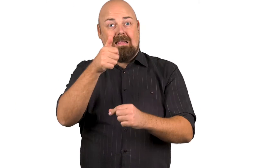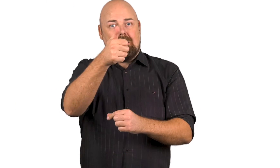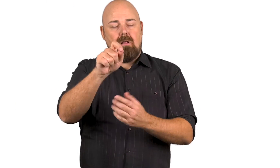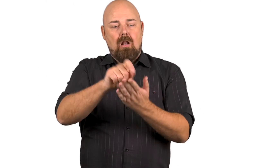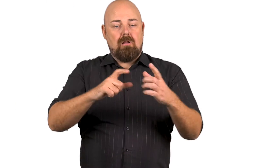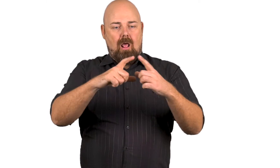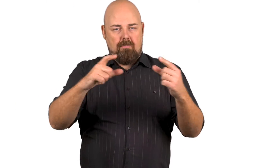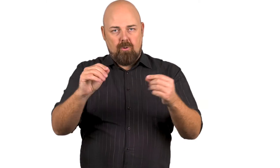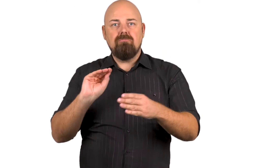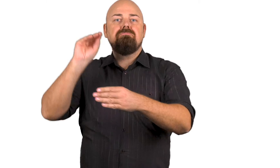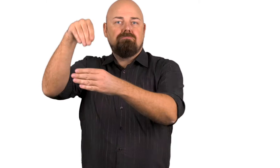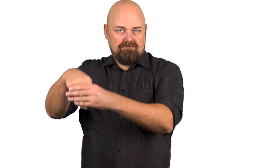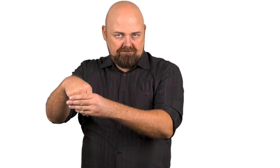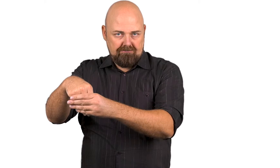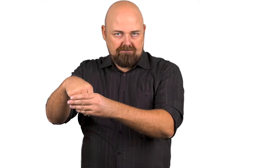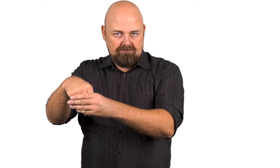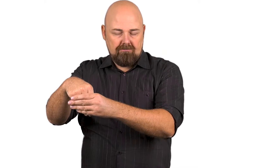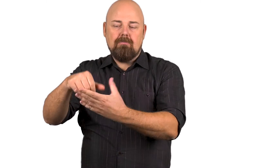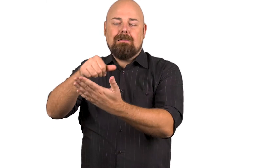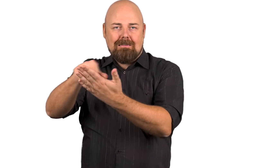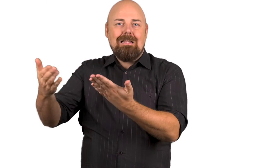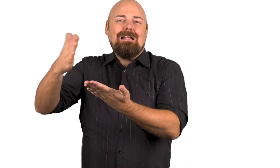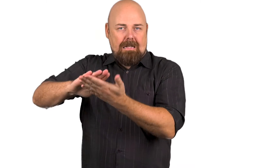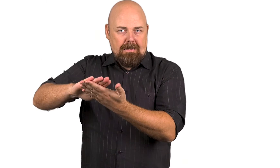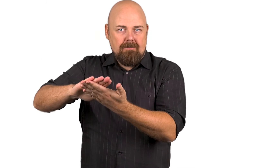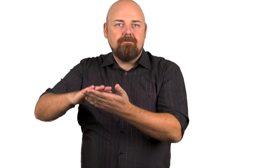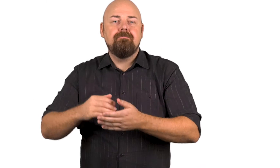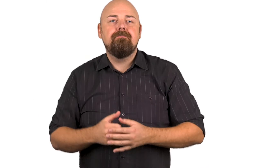Laita äänestyslippu kuoreen ja liimaa kuori kiinni.